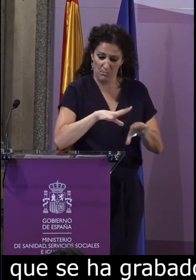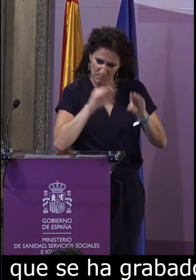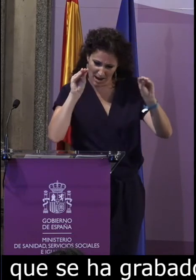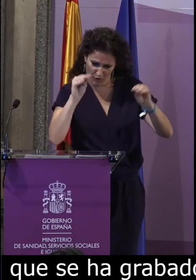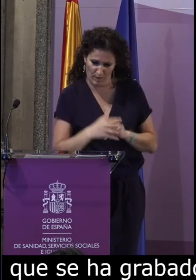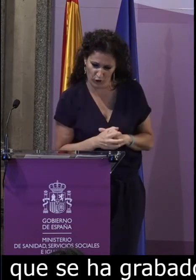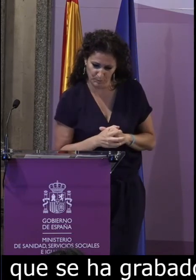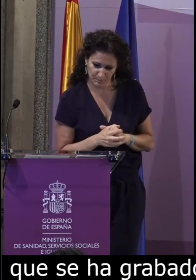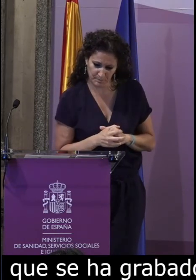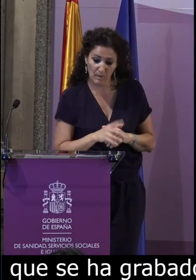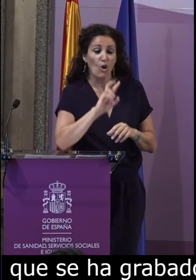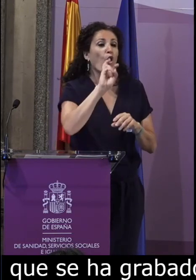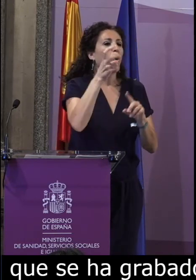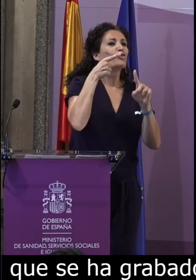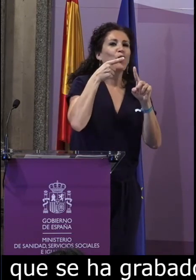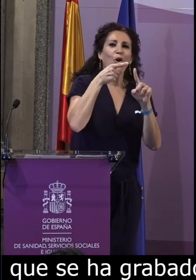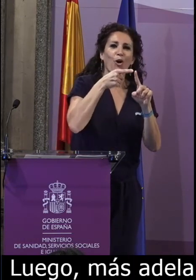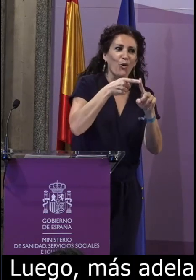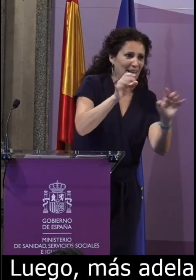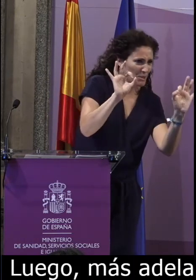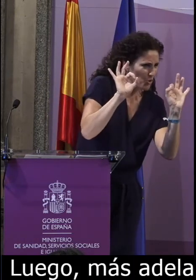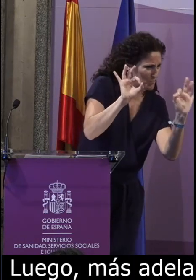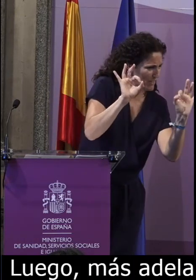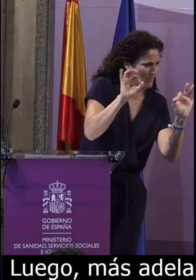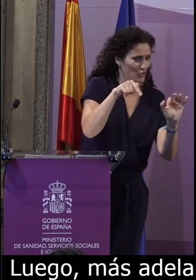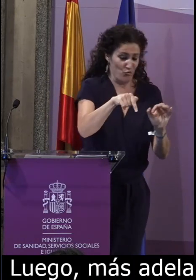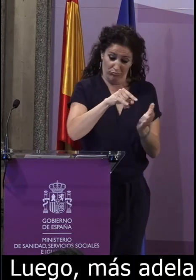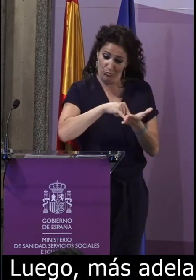Obviamente, el objetivo último es crear una base científica y de investigación.